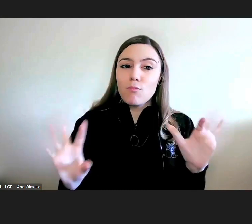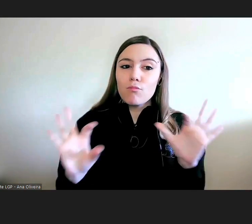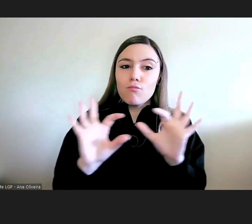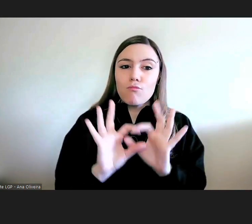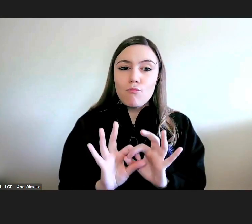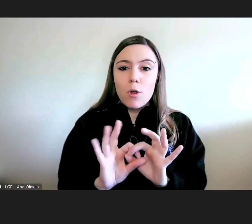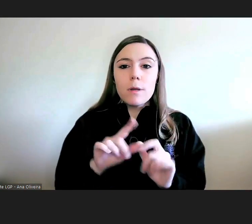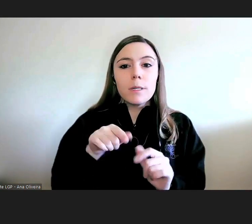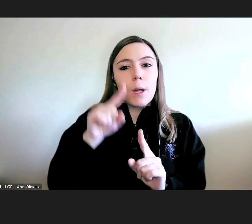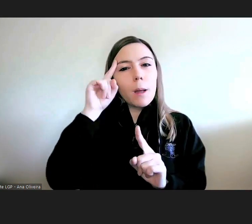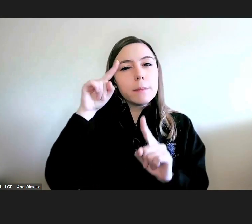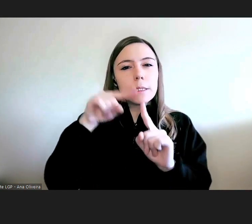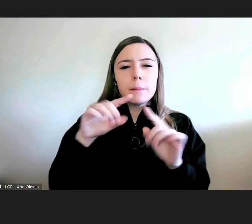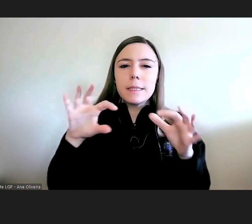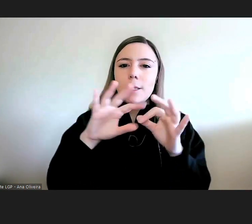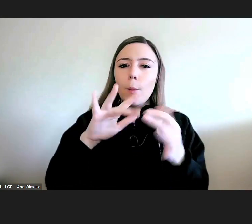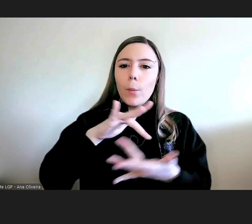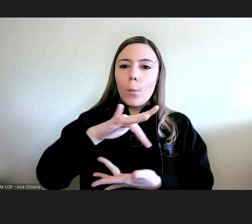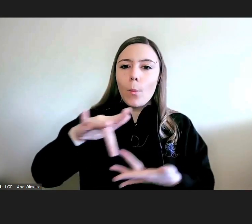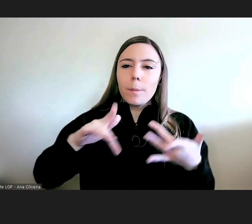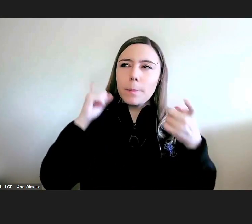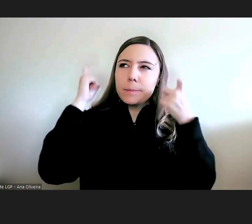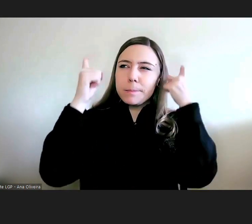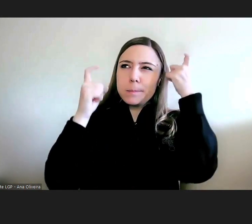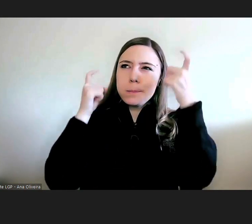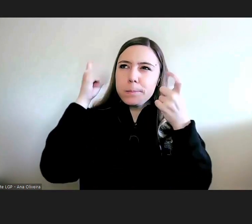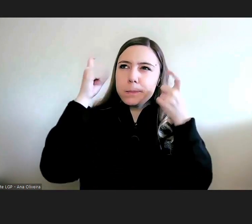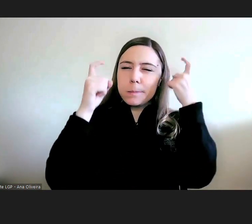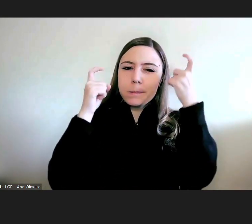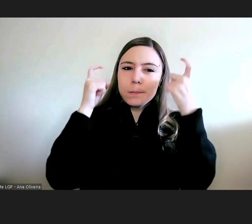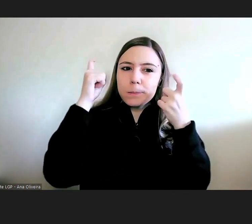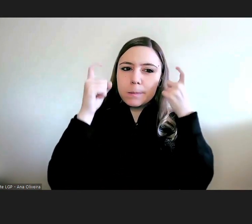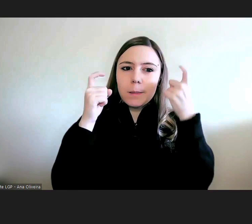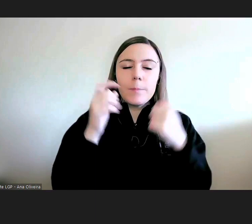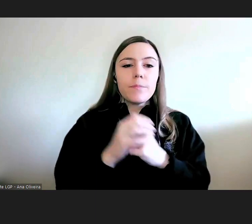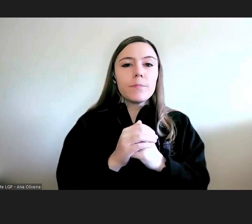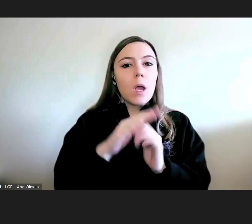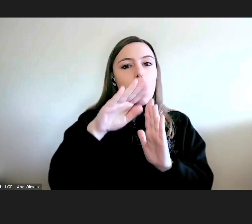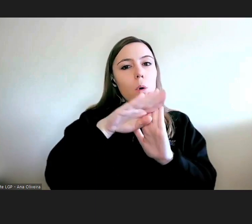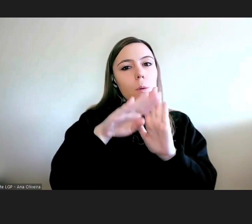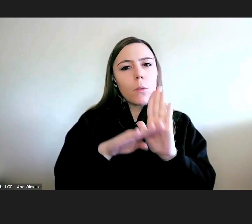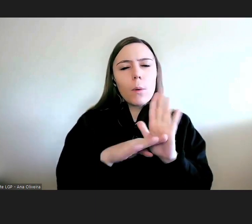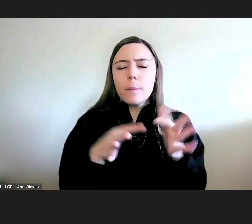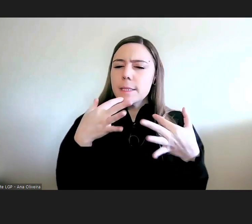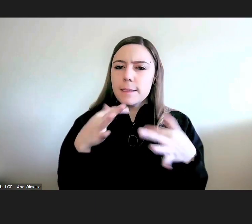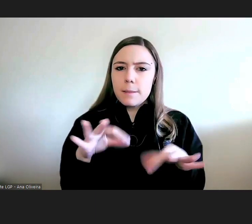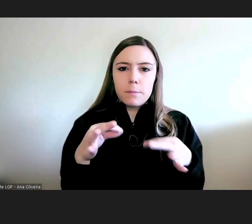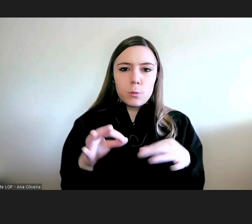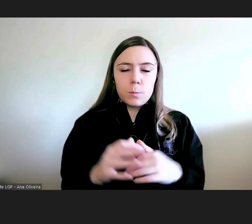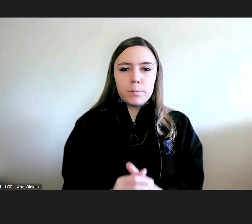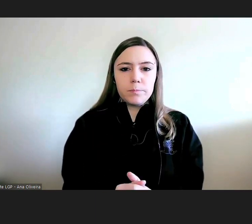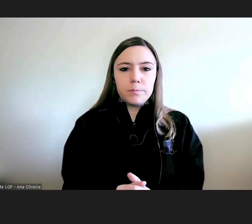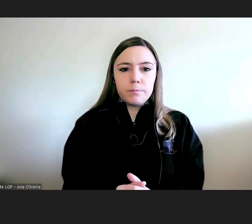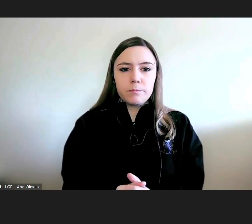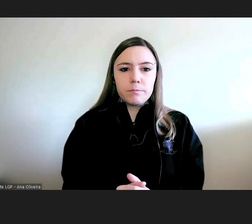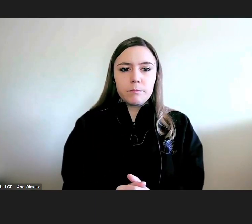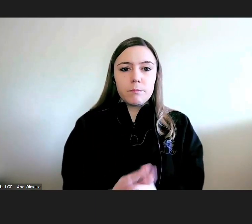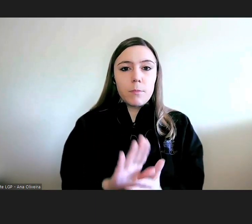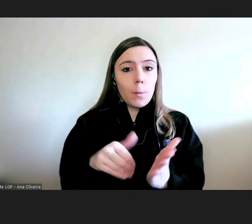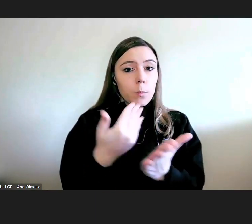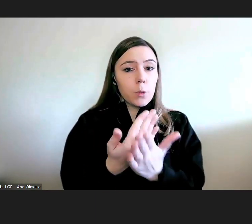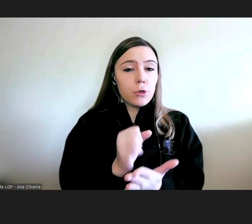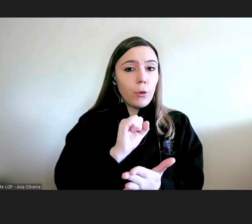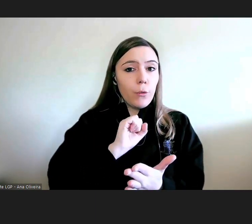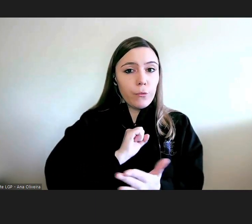ideia de webinar de reflexão, de reflexão. Portanto, o programa é bastante simples. Proponho, primeiro,